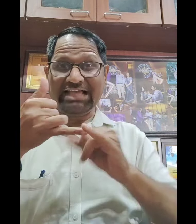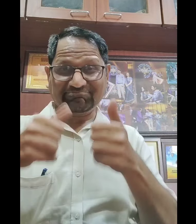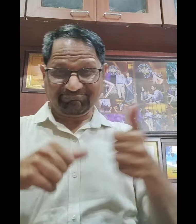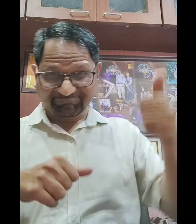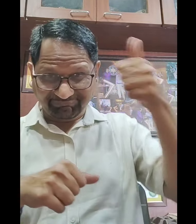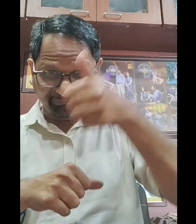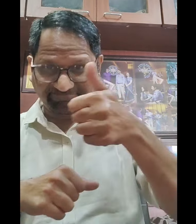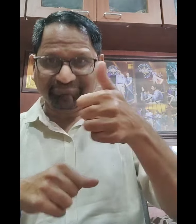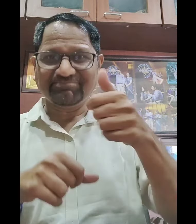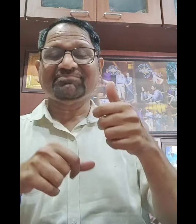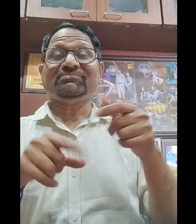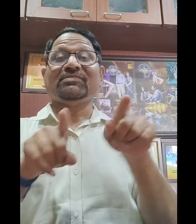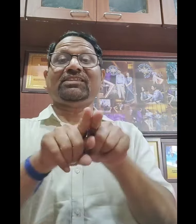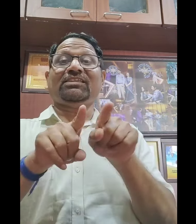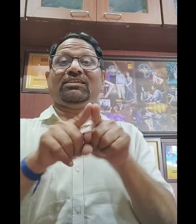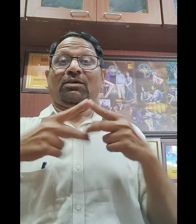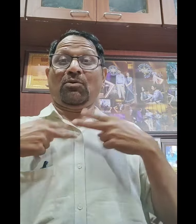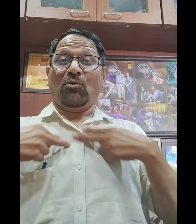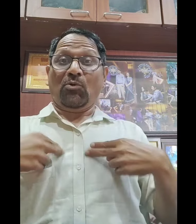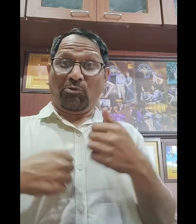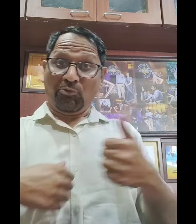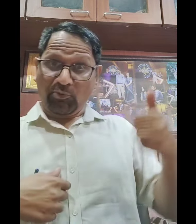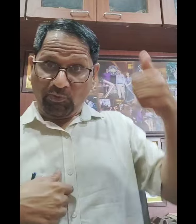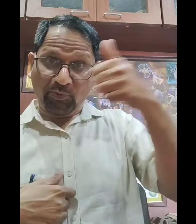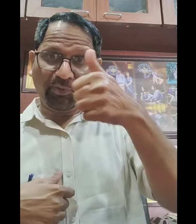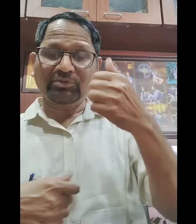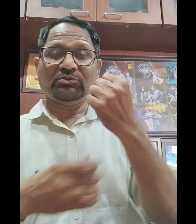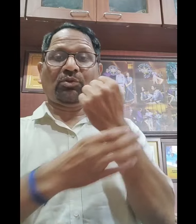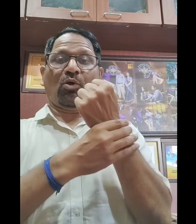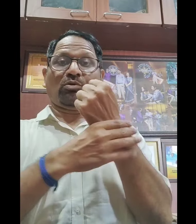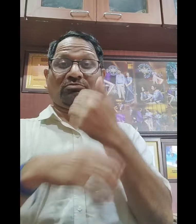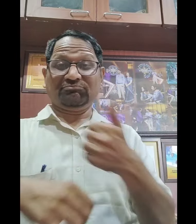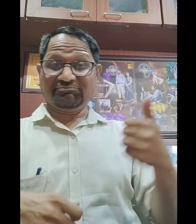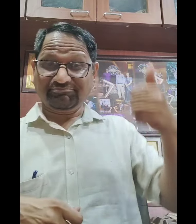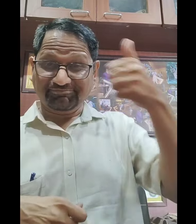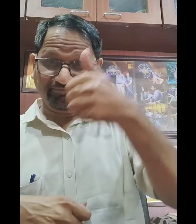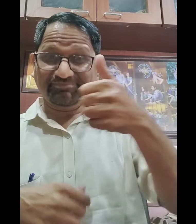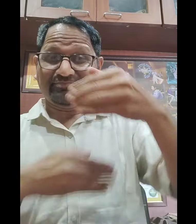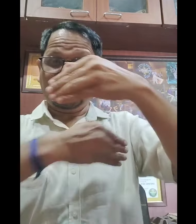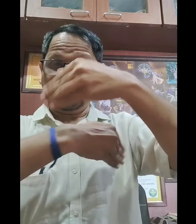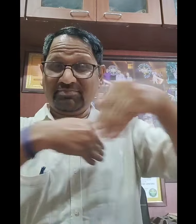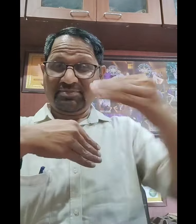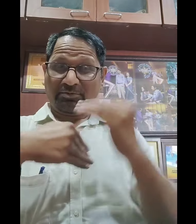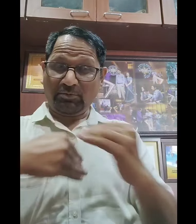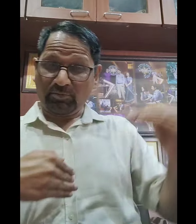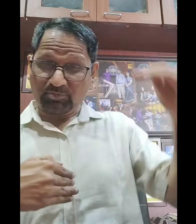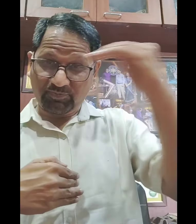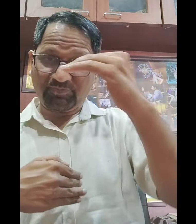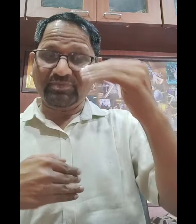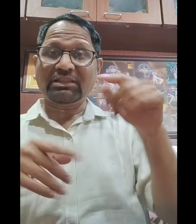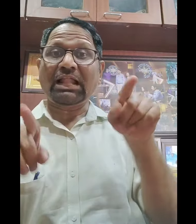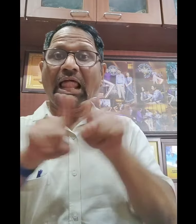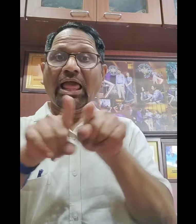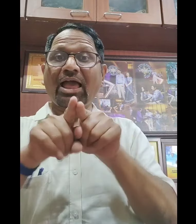में कि एक बधिर व्यक्ति IS बनेगा एक lawyer बनेगा, doctor बनेगा, engineer बनेगा